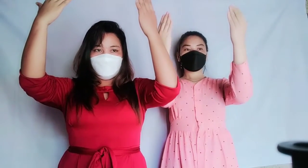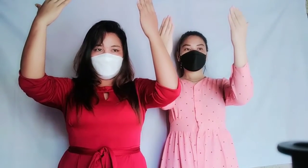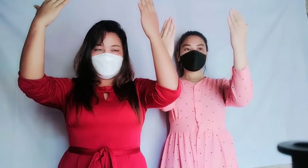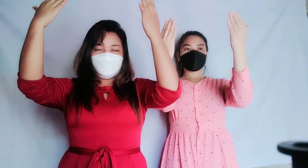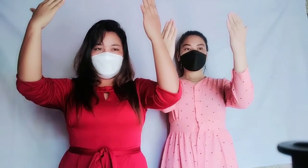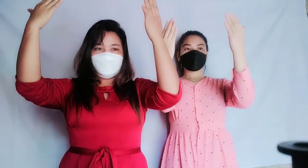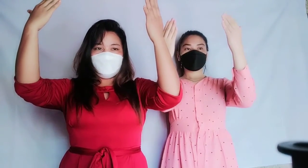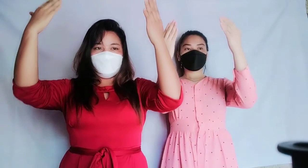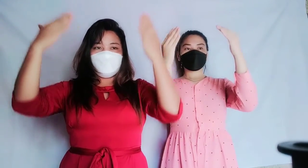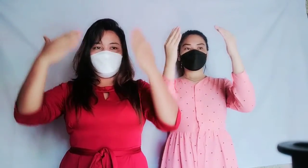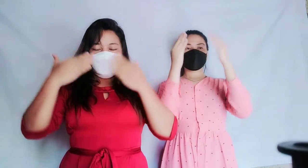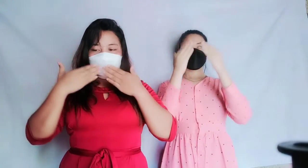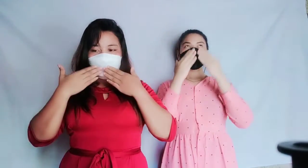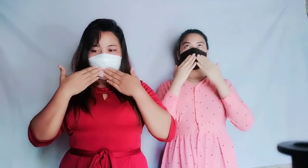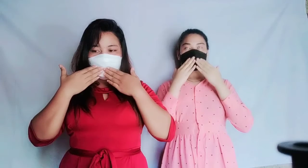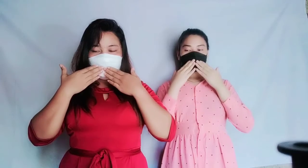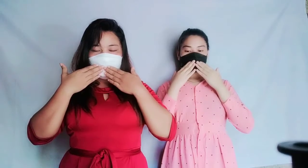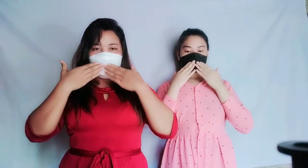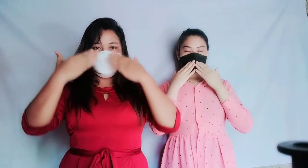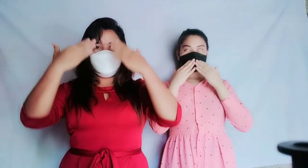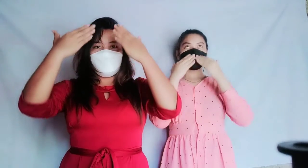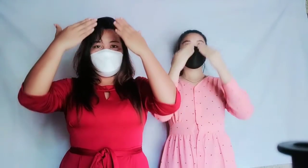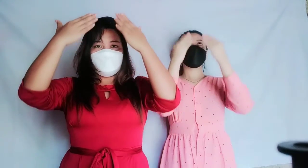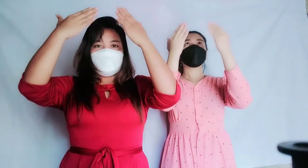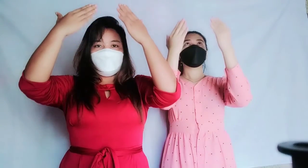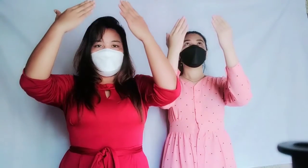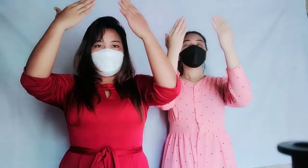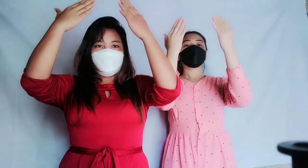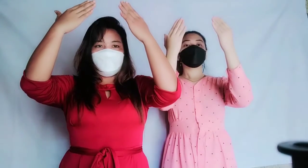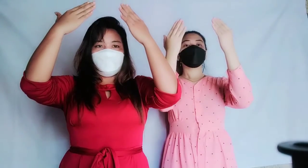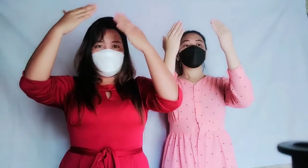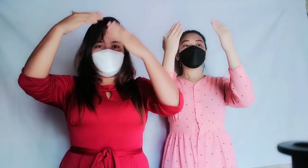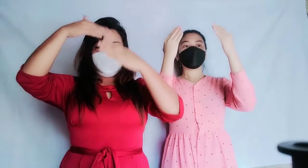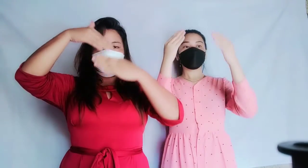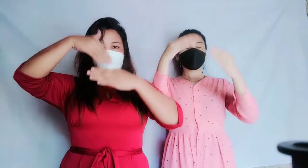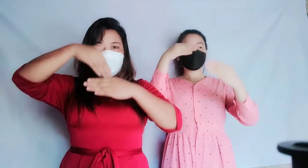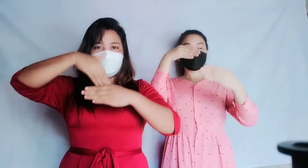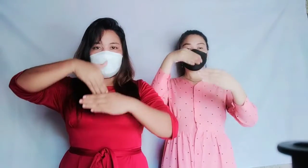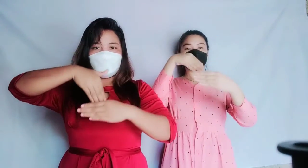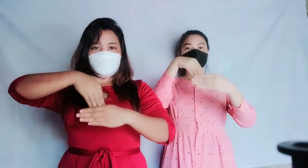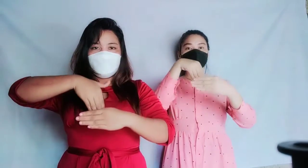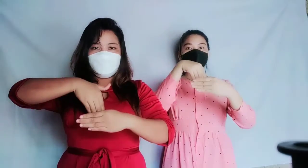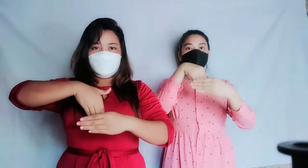Salamat Parino mga sa'yo PULA